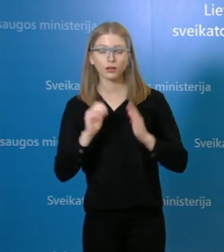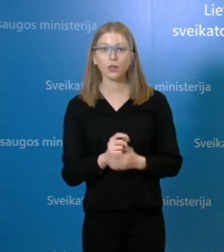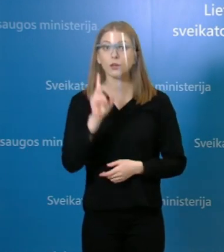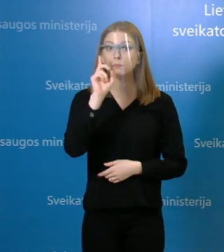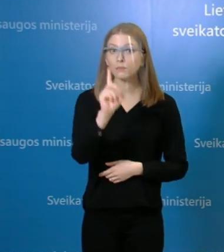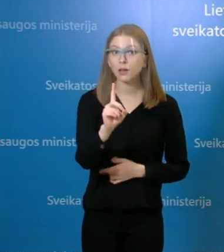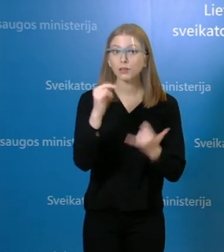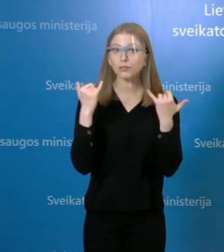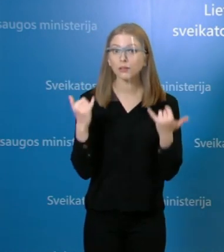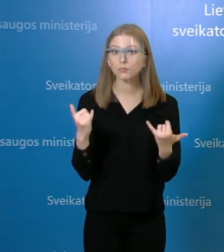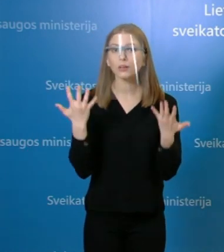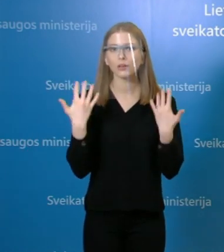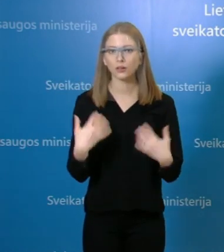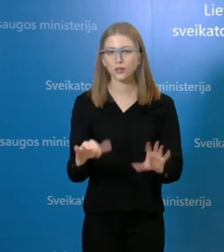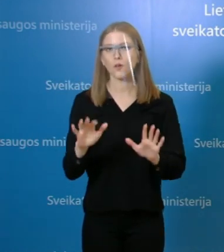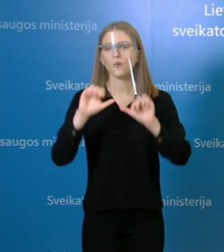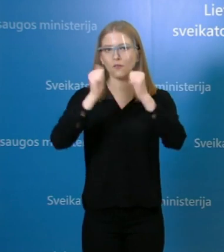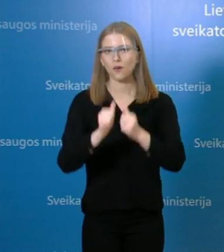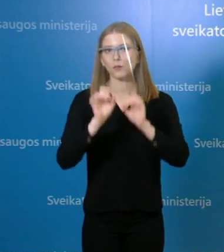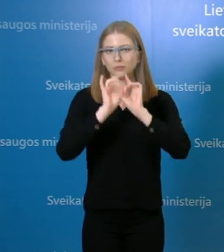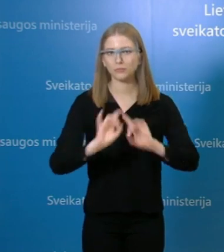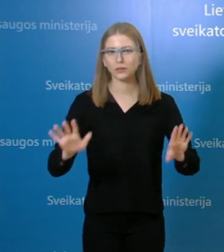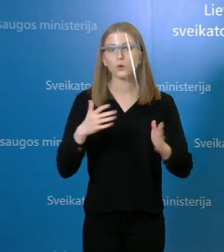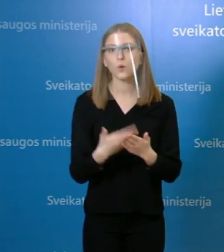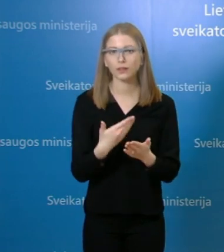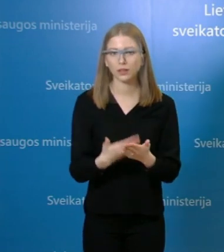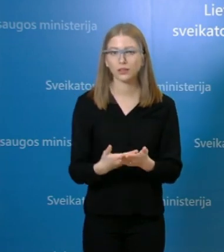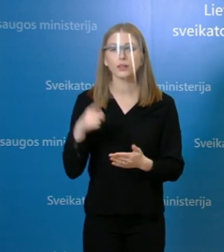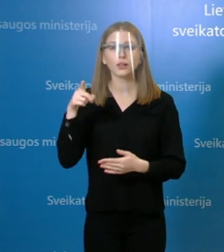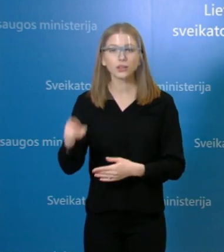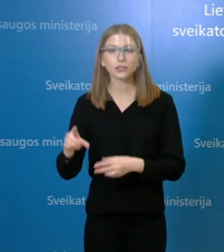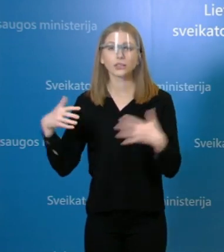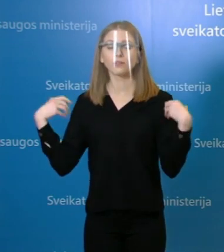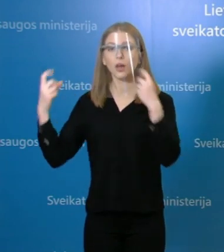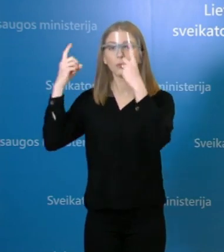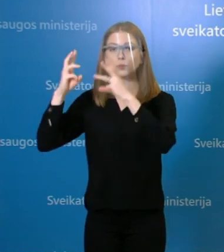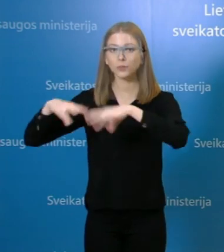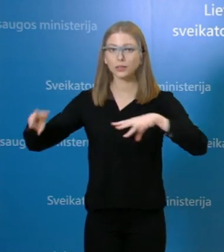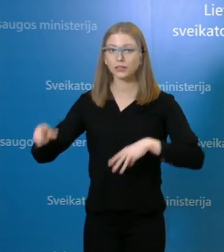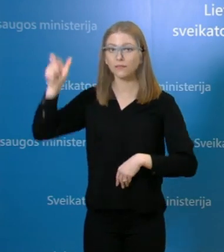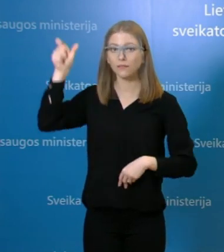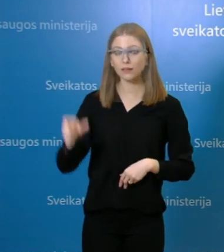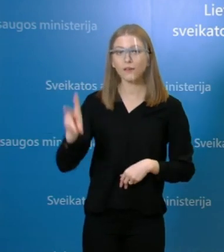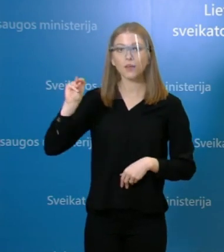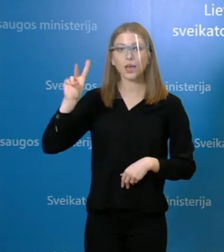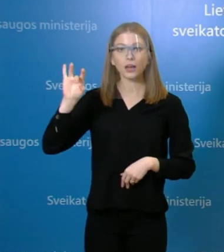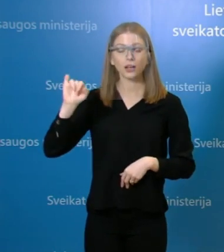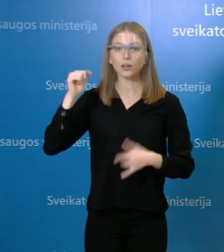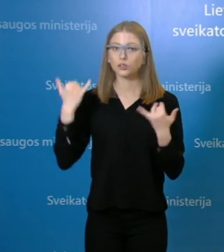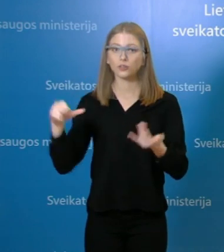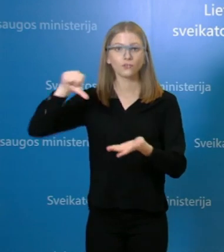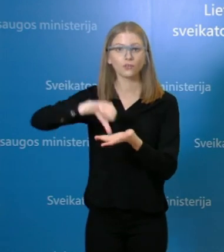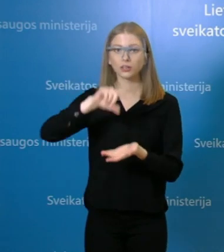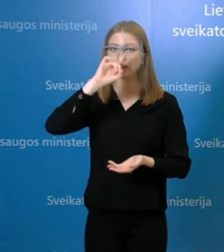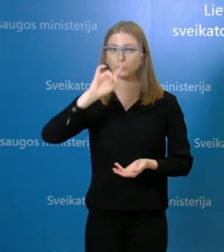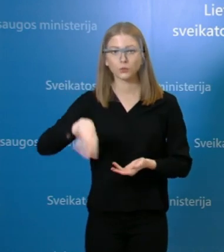truputėlį formatas kirsis, nes neturėsime operacijų vadovo sveikatos apsaugos ministro Aureliaus Varygos. Kaip